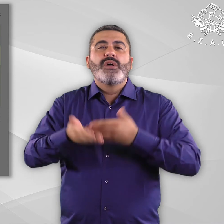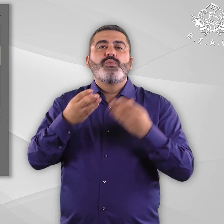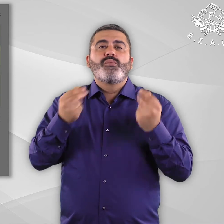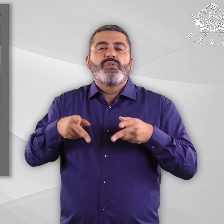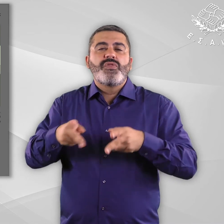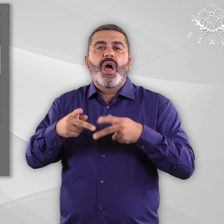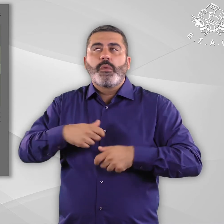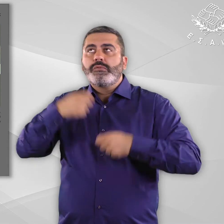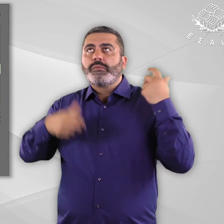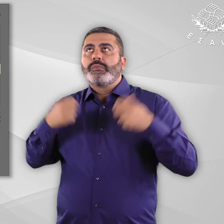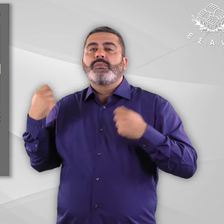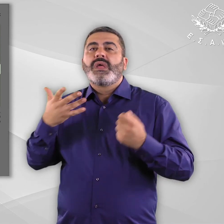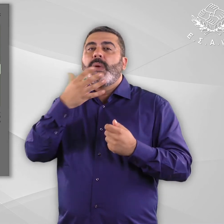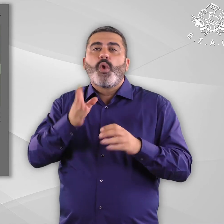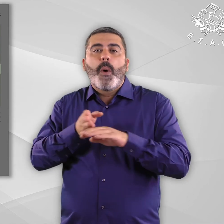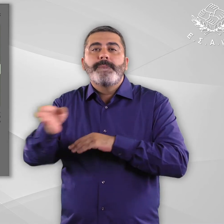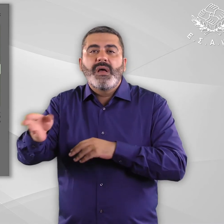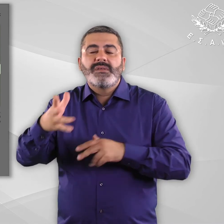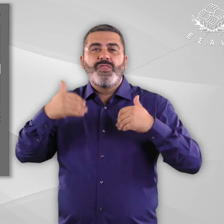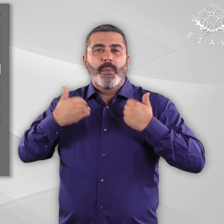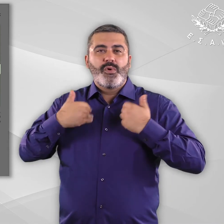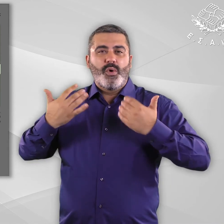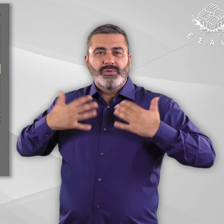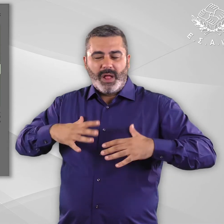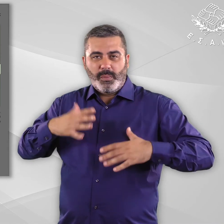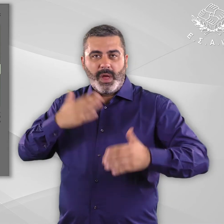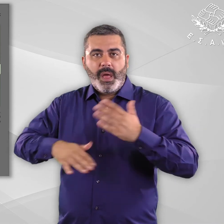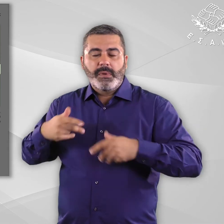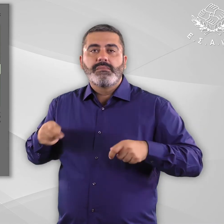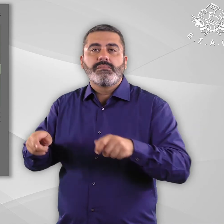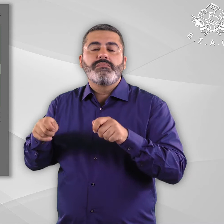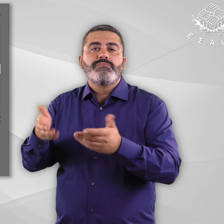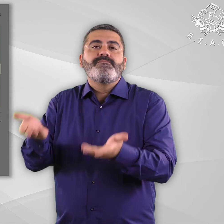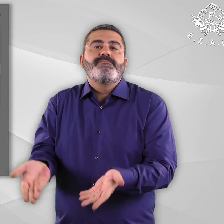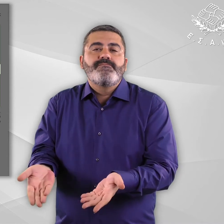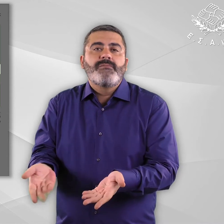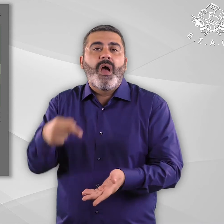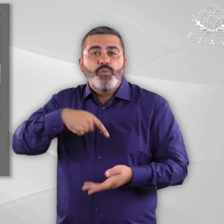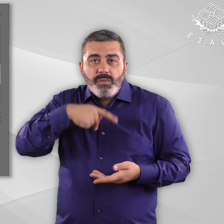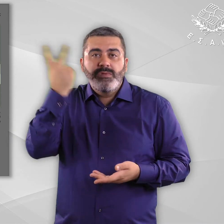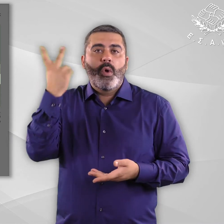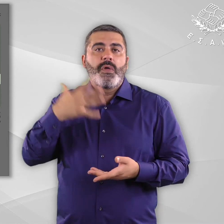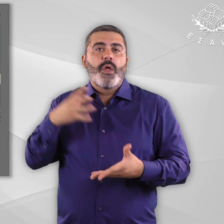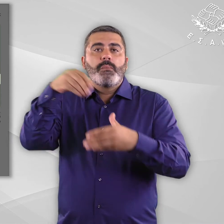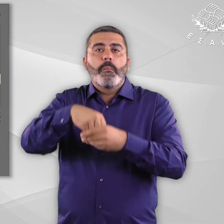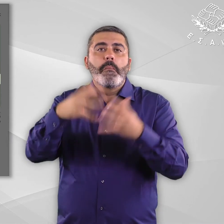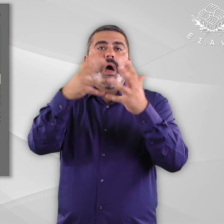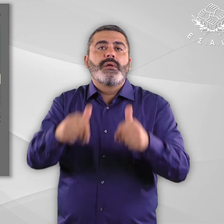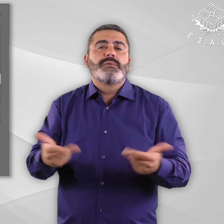καμαρίνια. Όλα αυτά για να μην χάσουμε το δικαίωμα να δούμε ή να συμμετέχουμε σε μία παράσταση. Γιατί αν όλοι οι άνθρωποι σαν